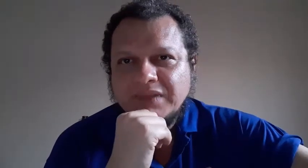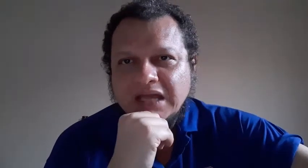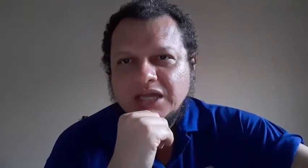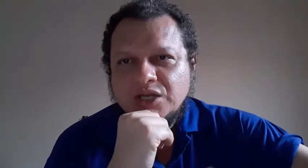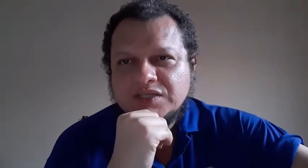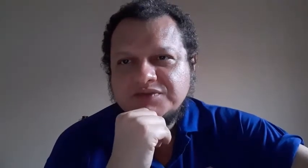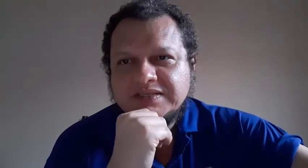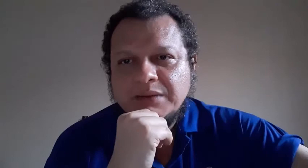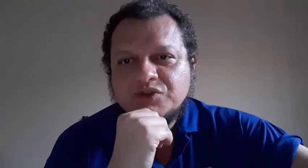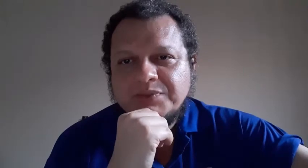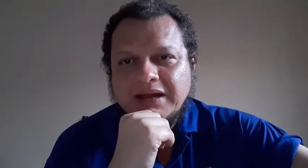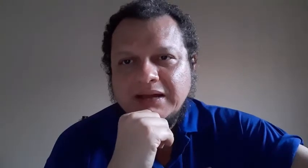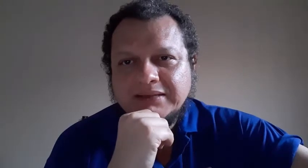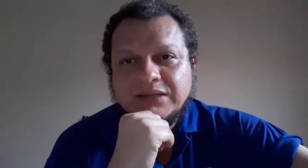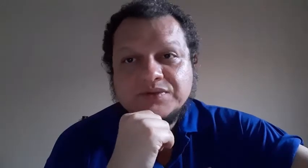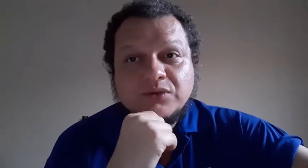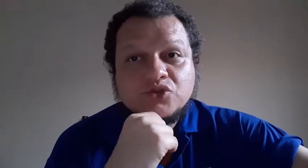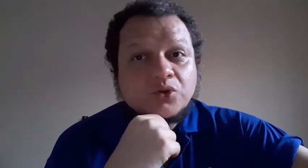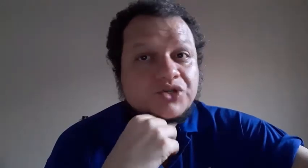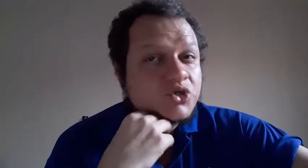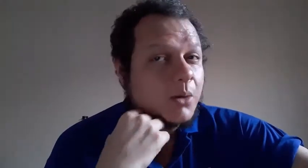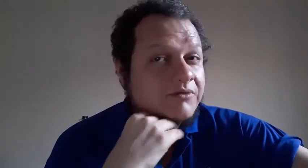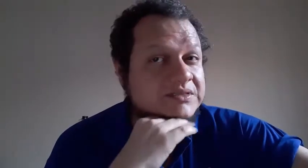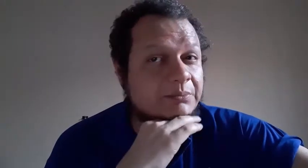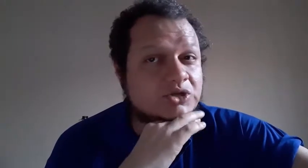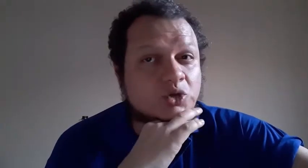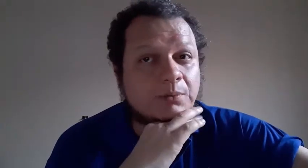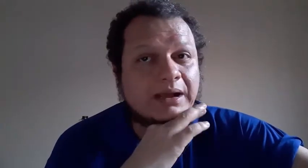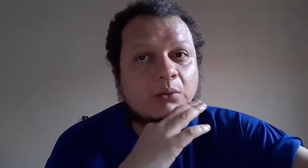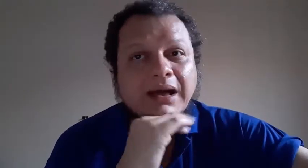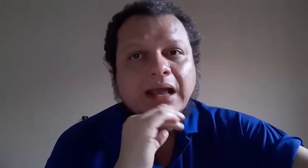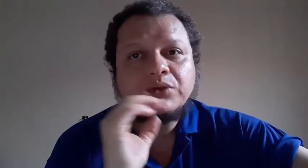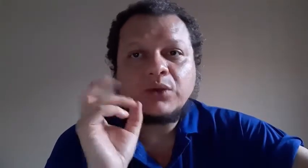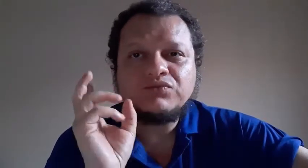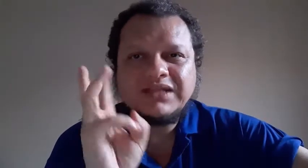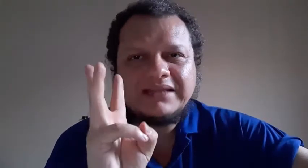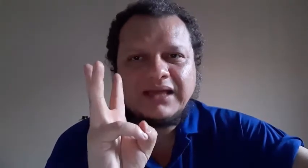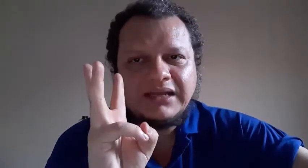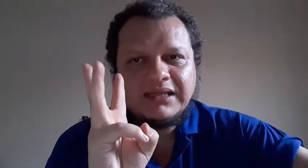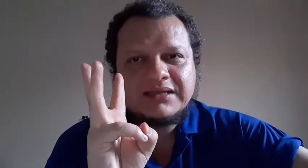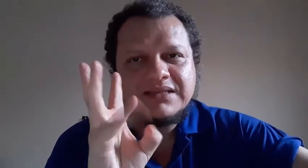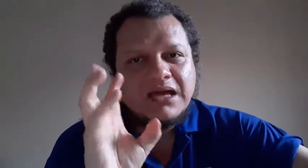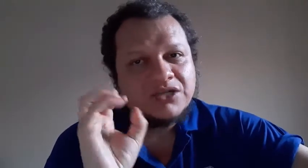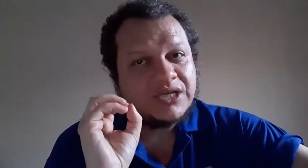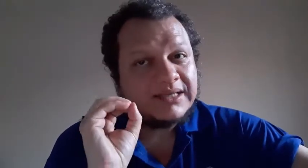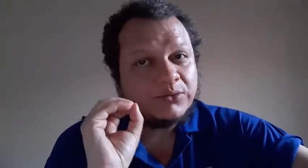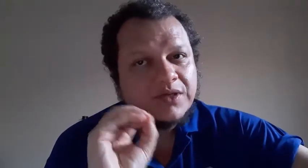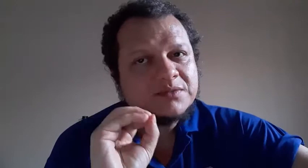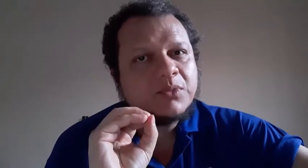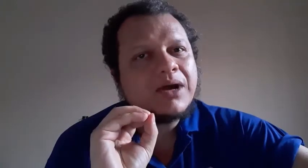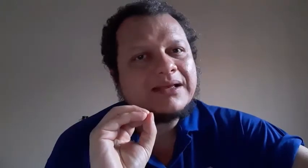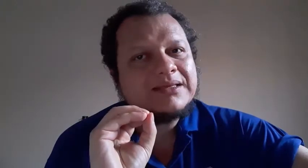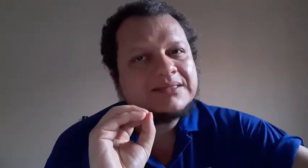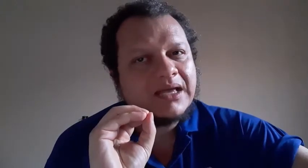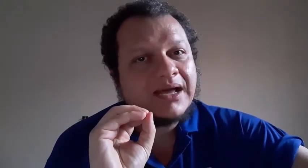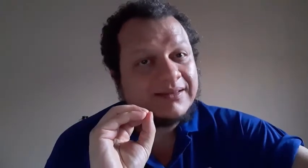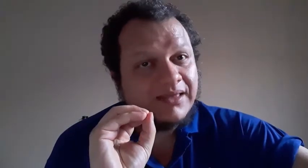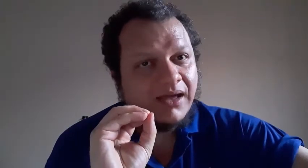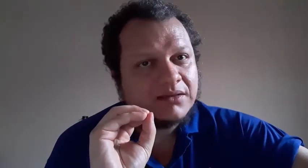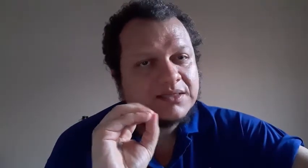que nós fizemos pra tradução de outro idioma. Você pode cobrar uma lauda com 30 linhas de até 2.100 caracteres, você